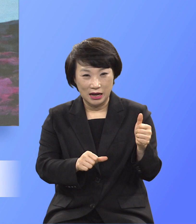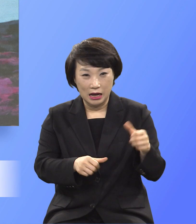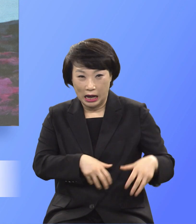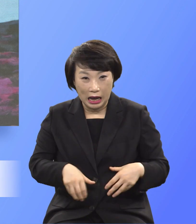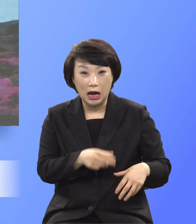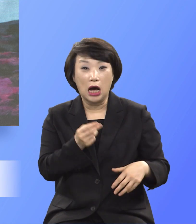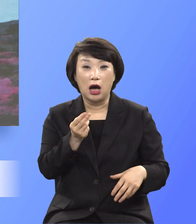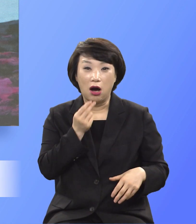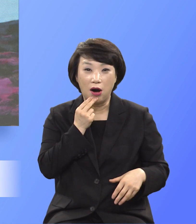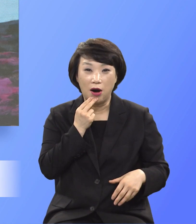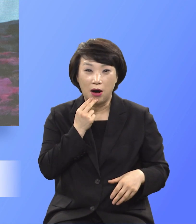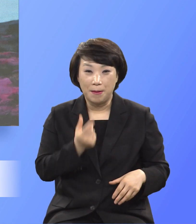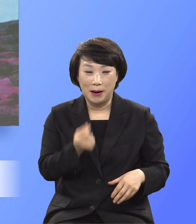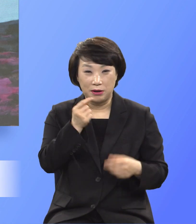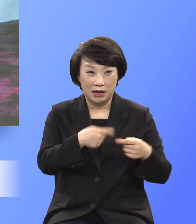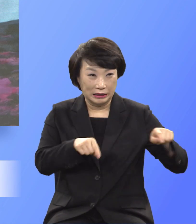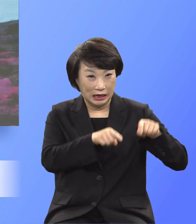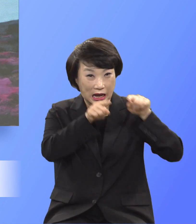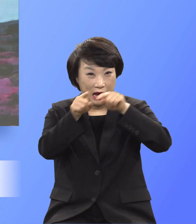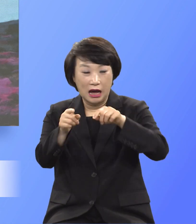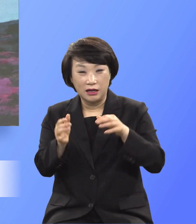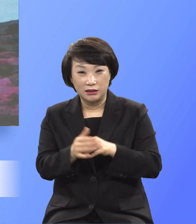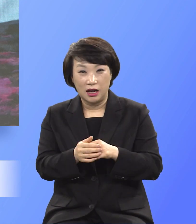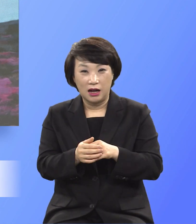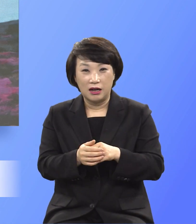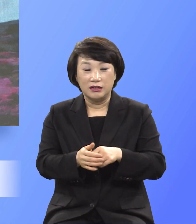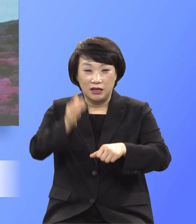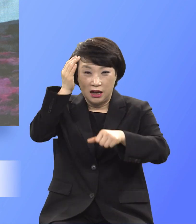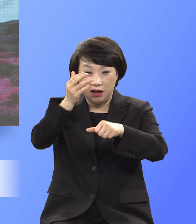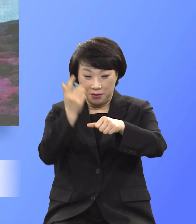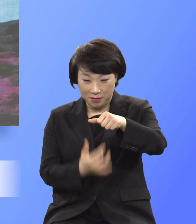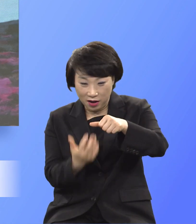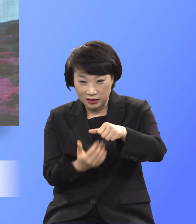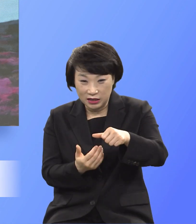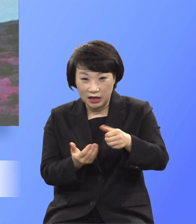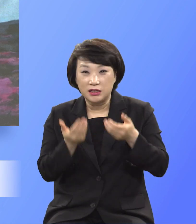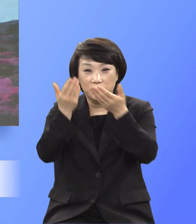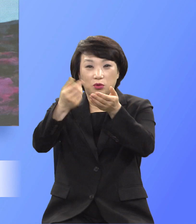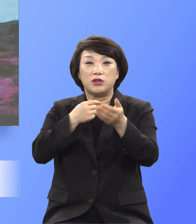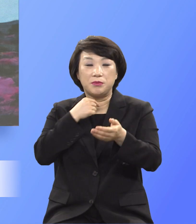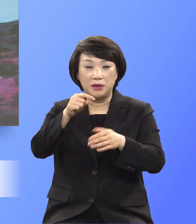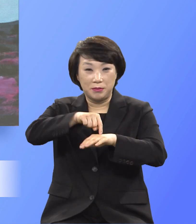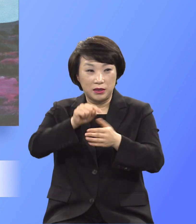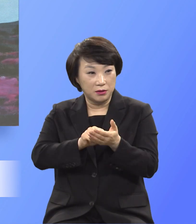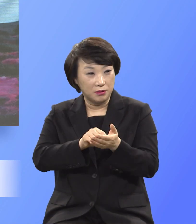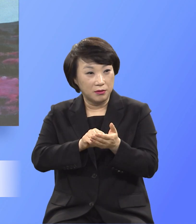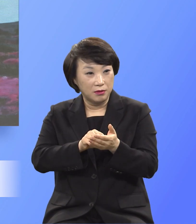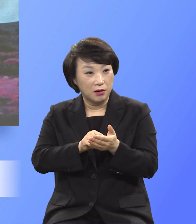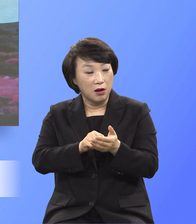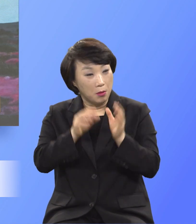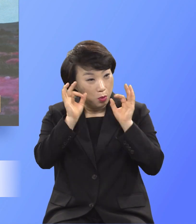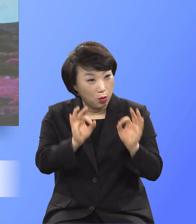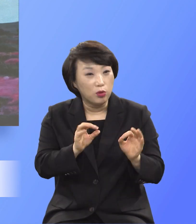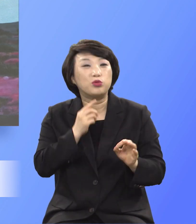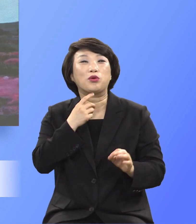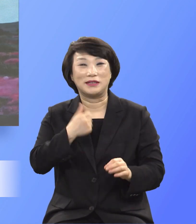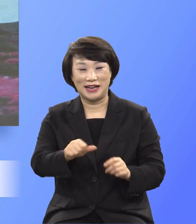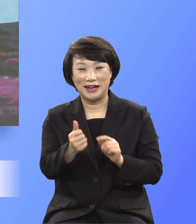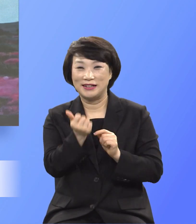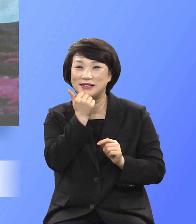번제로 바치는 그 믿음을 보시고 독자 이상을 다시 살리고 수풀에 걸린